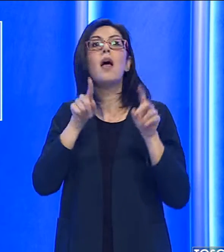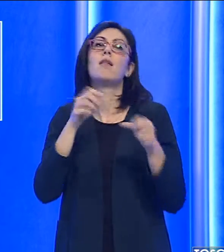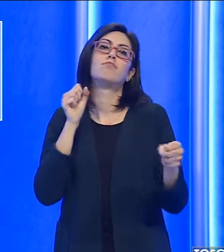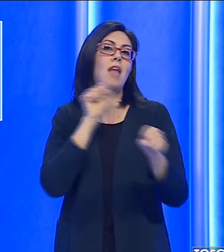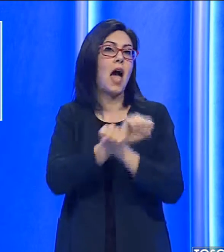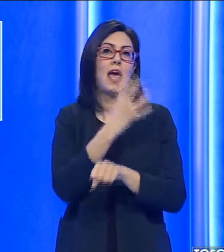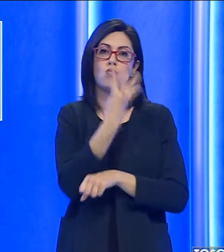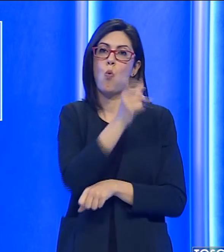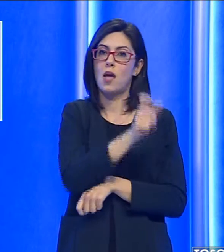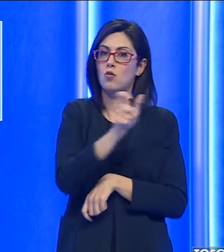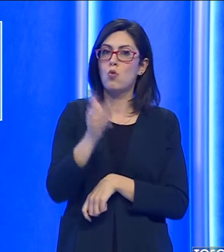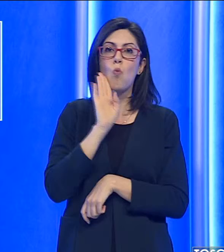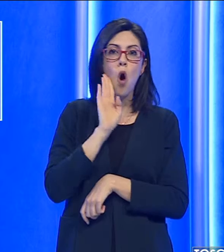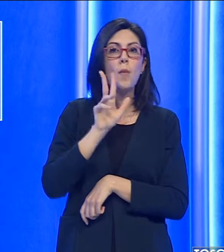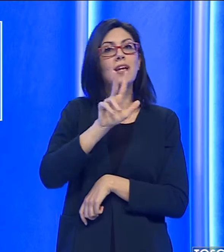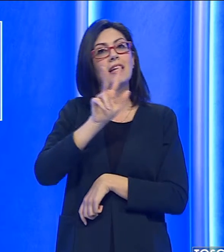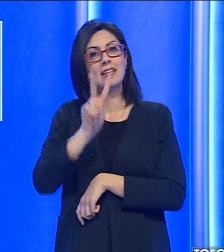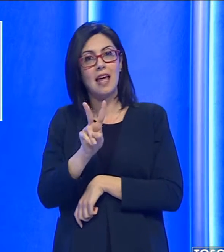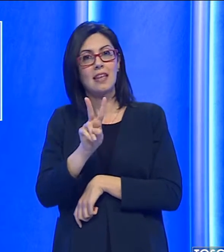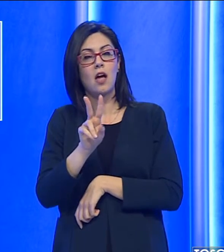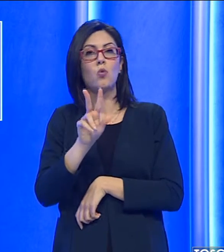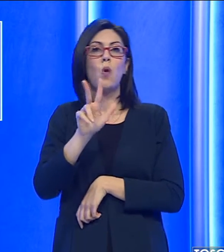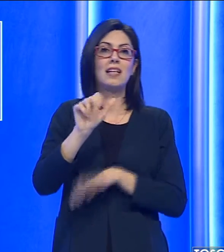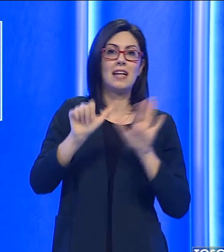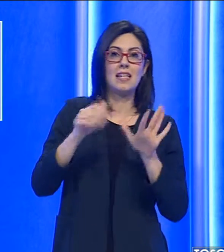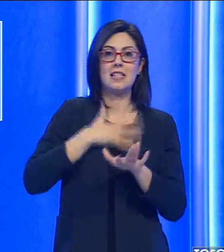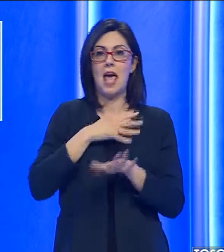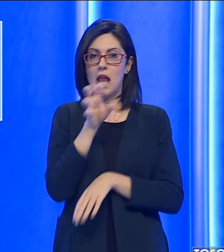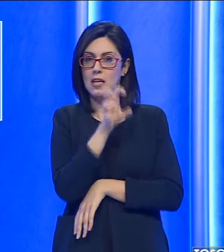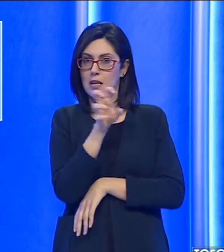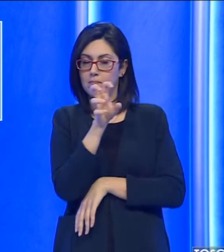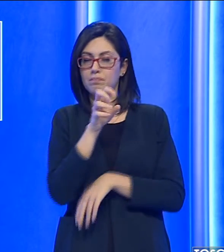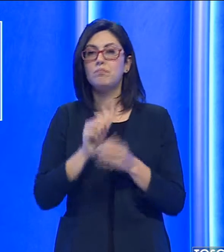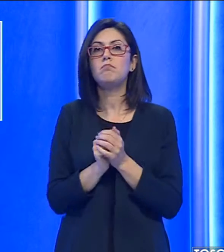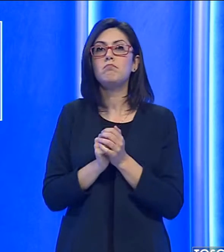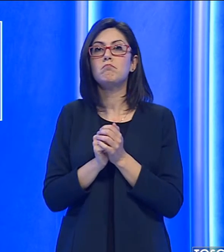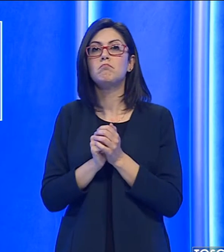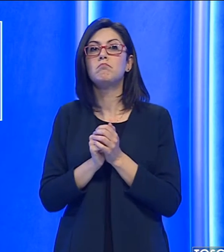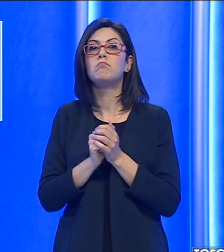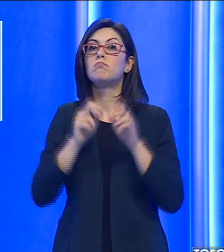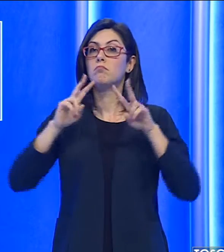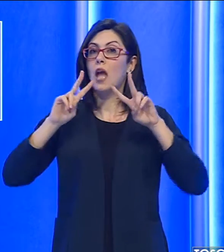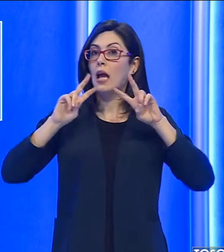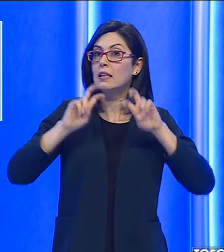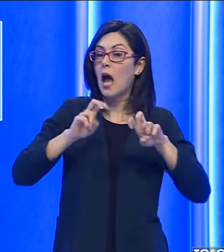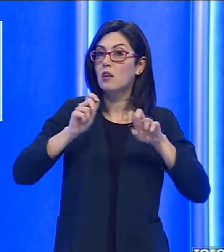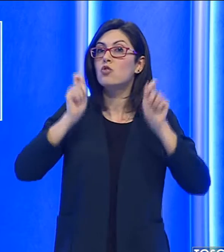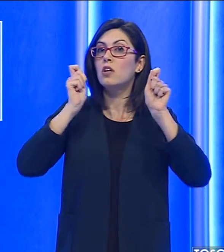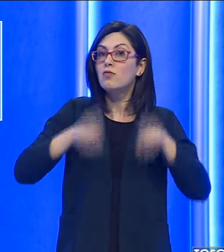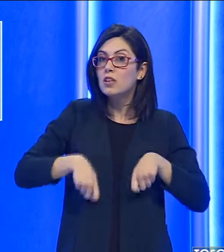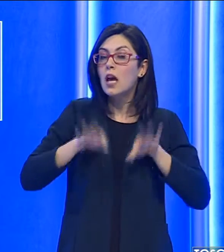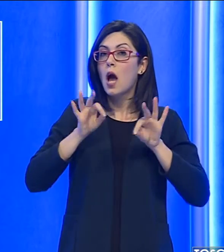quattro uomini tra i 32 e 36 anni. A far scattare le indagini alcune